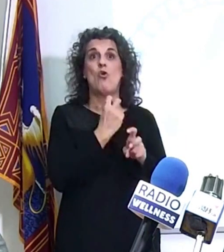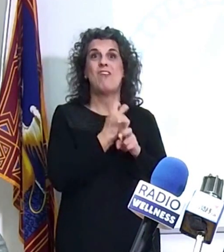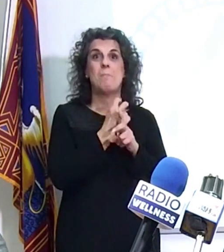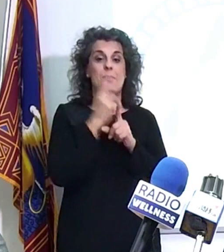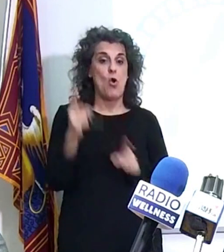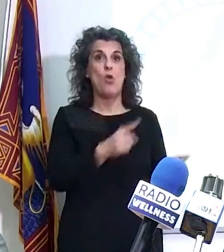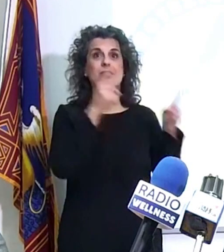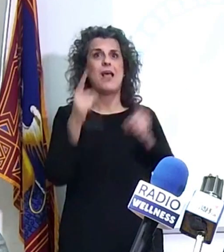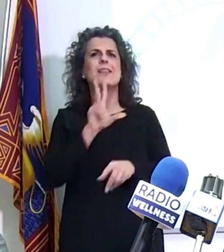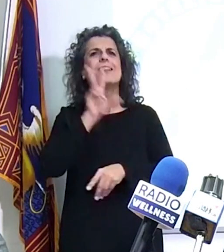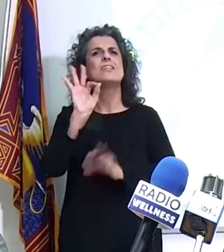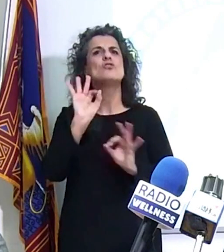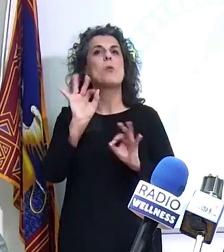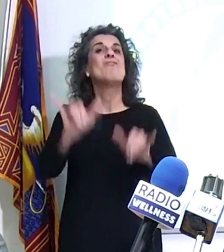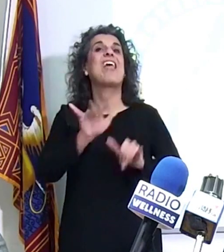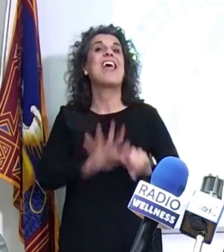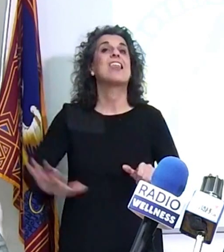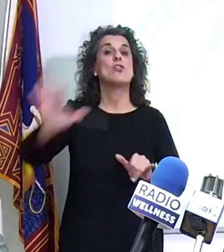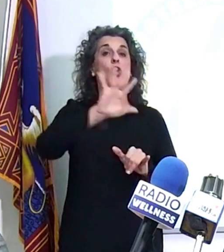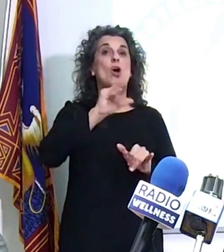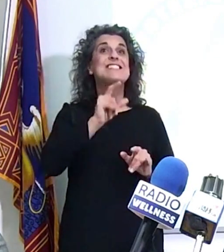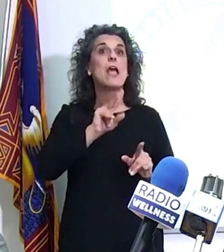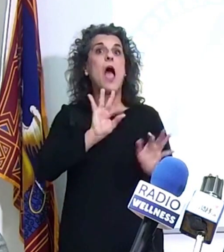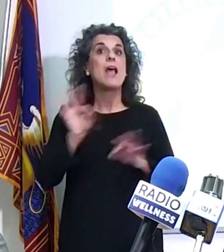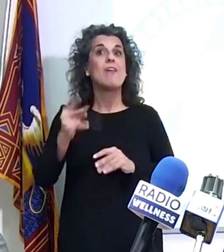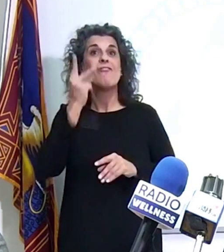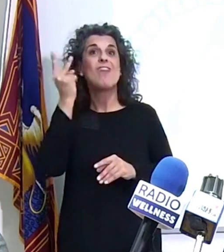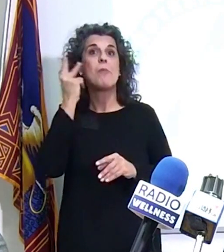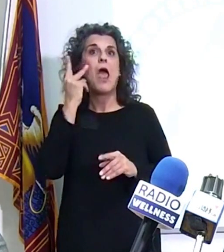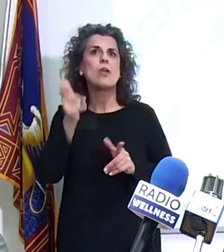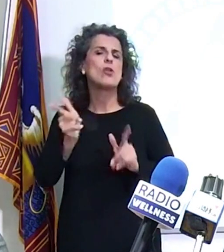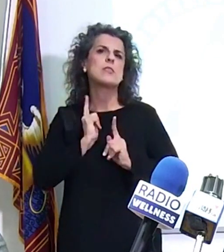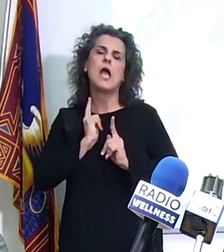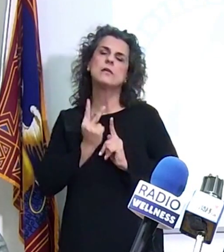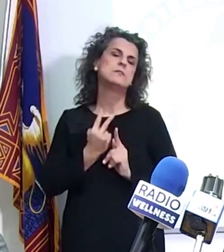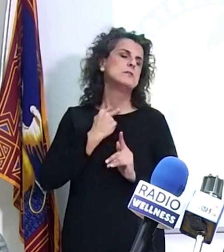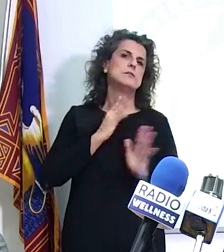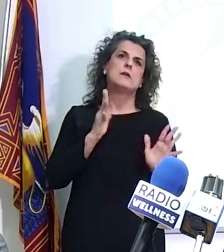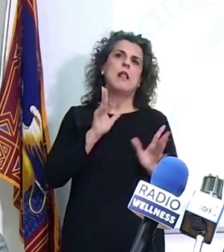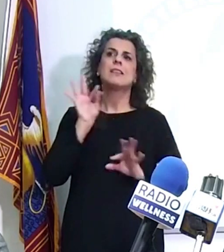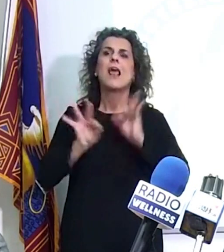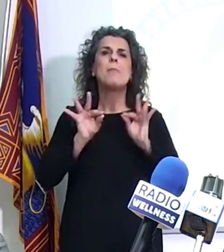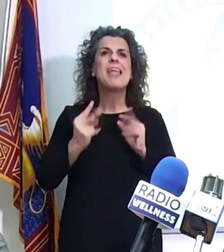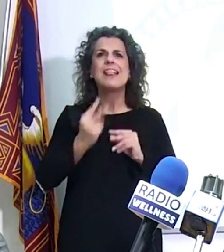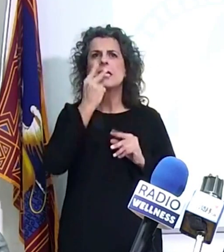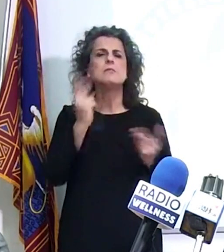civilissimo, efficientissimo Veneto. Se fosse arrivata a febbraio ci avrebbe messo in ginocchio. Non avevamo tutte le terapie intensive.